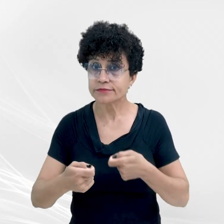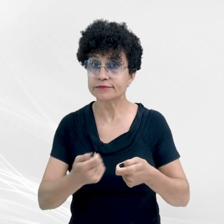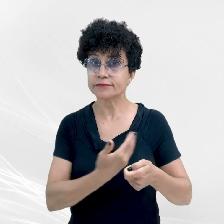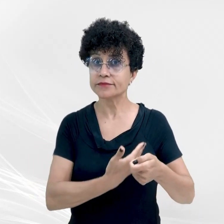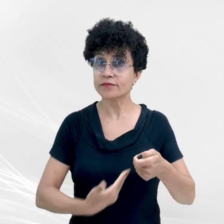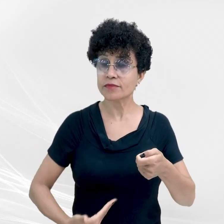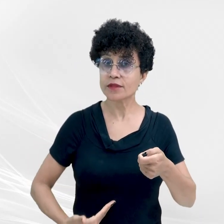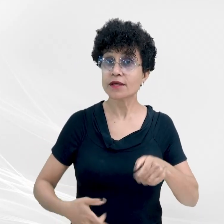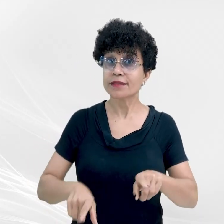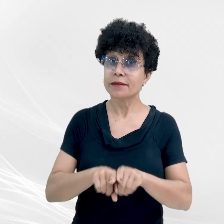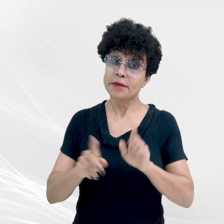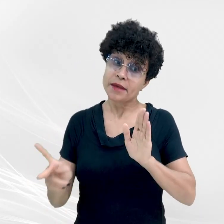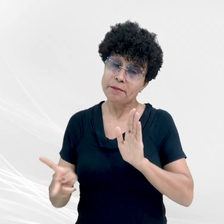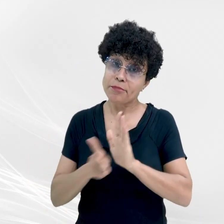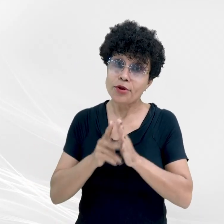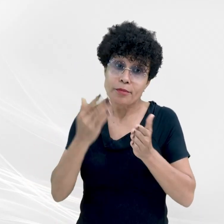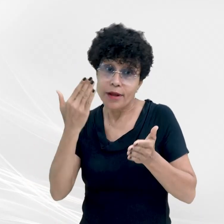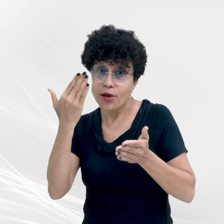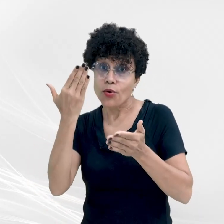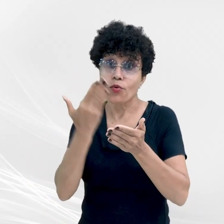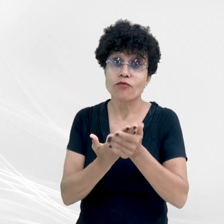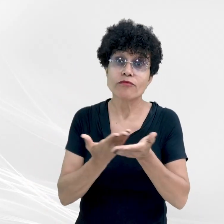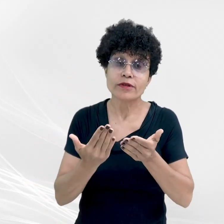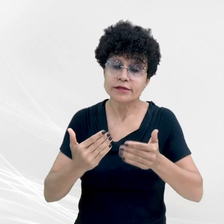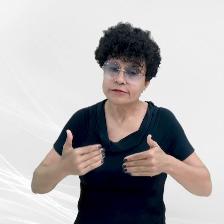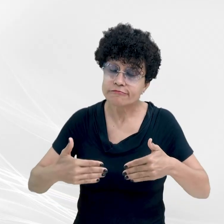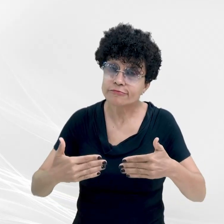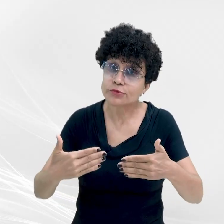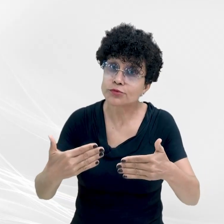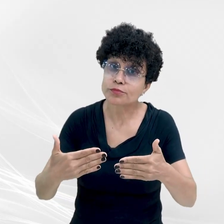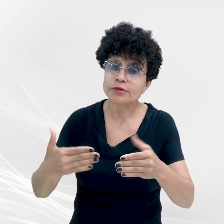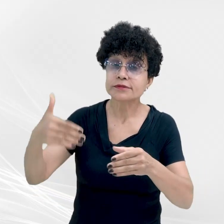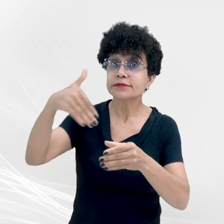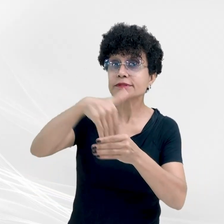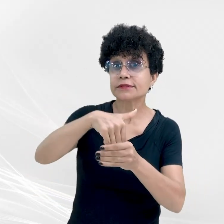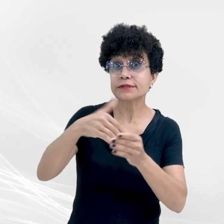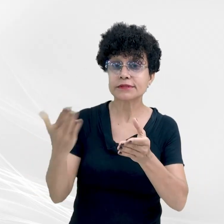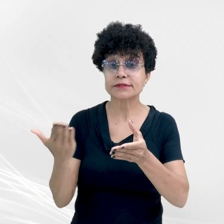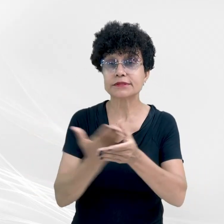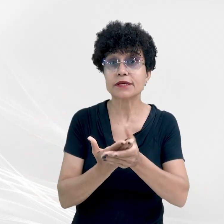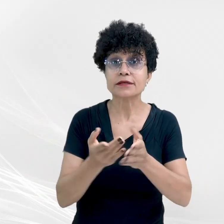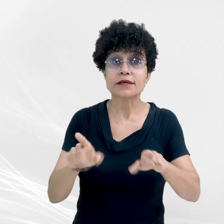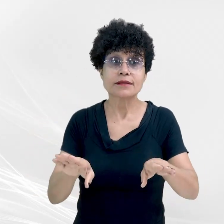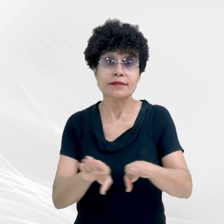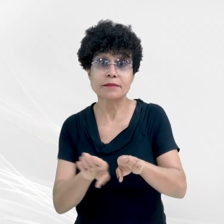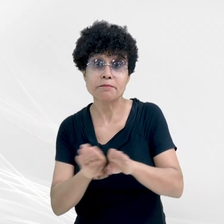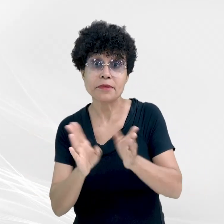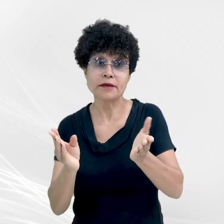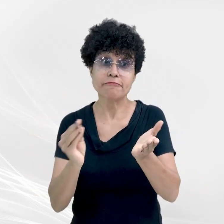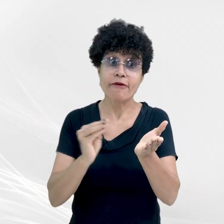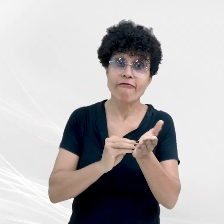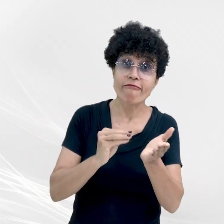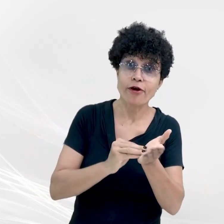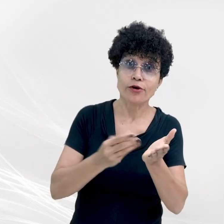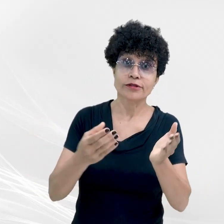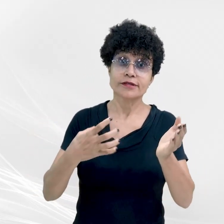própria credibilidade do processo eleitoral, sem falar no sentimento de insegurança jurídica e